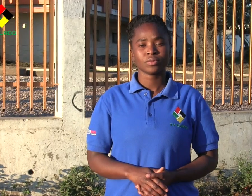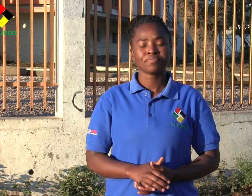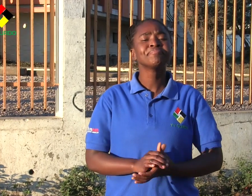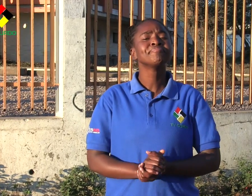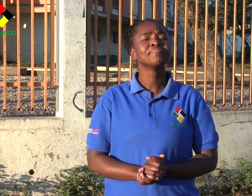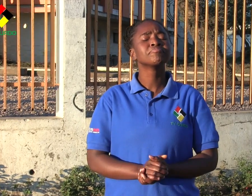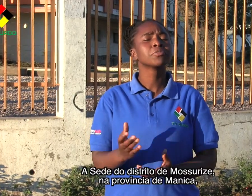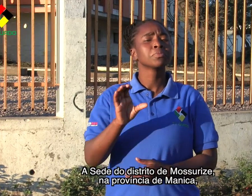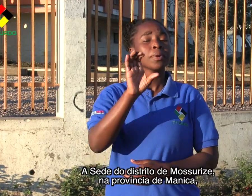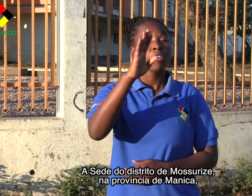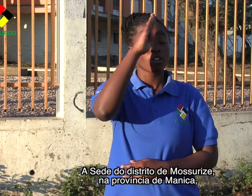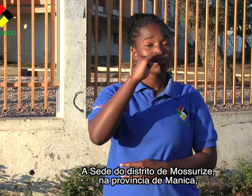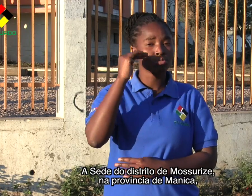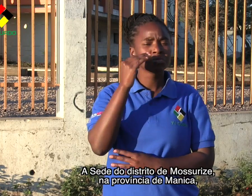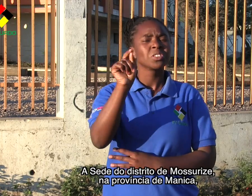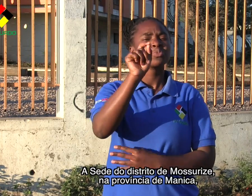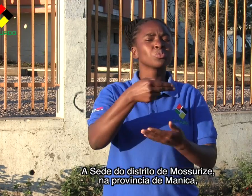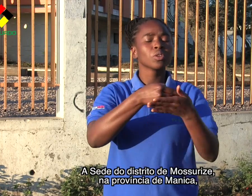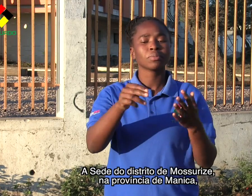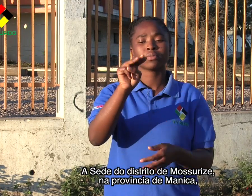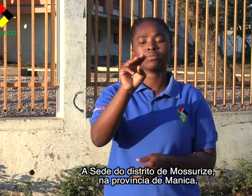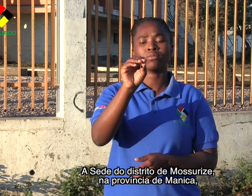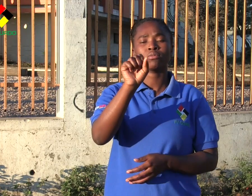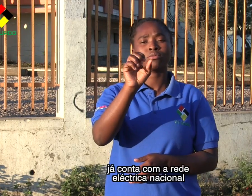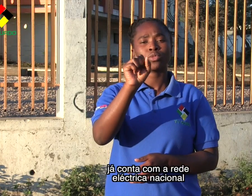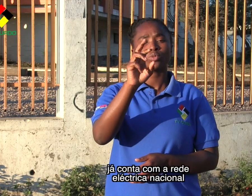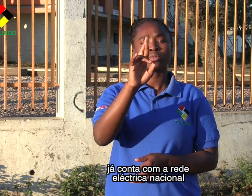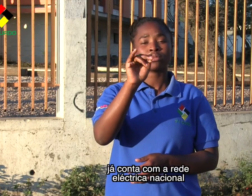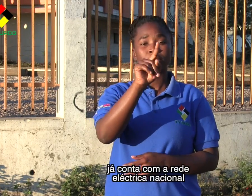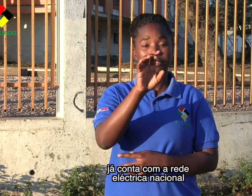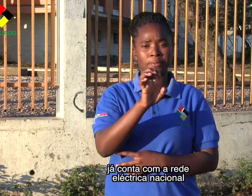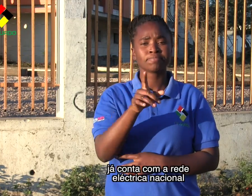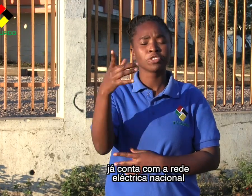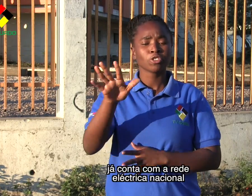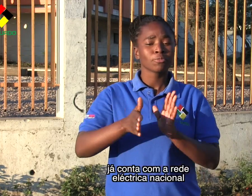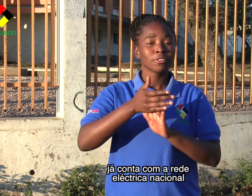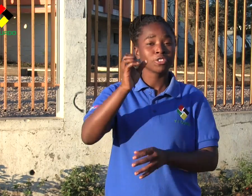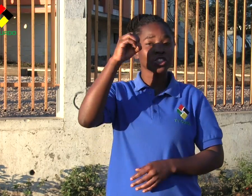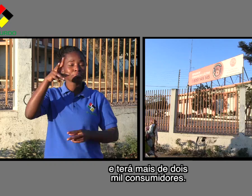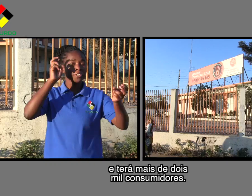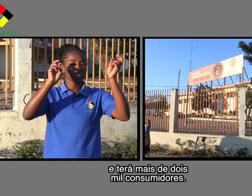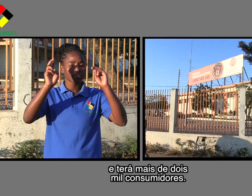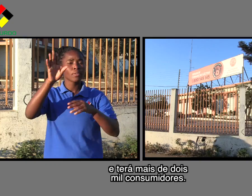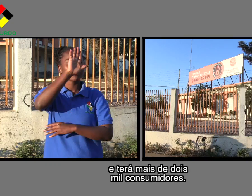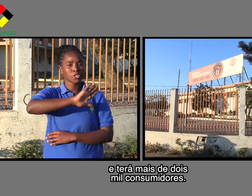A sede do Distrito de Mussurise, na província de Manica, já conta com a Rede Elétrica Nacional e terá mais de 2 mil